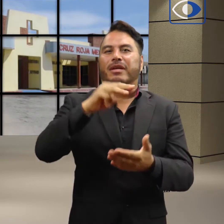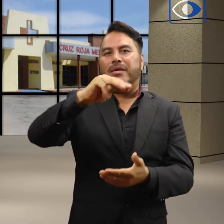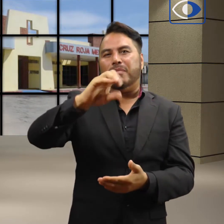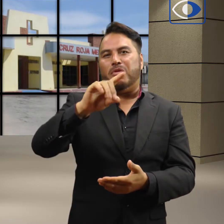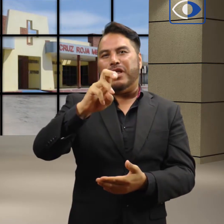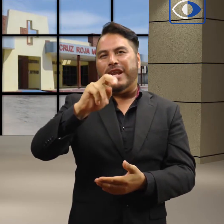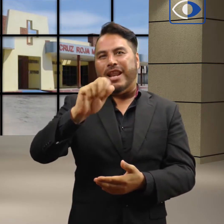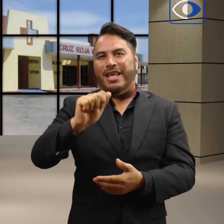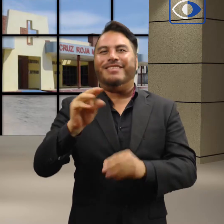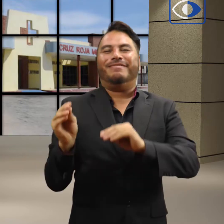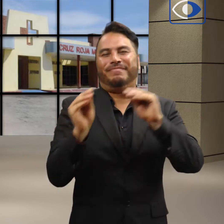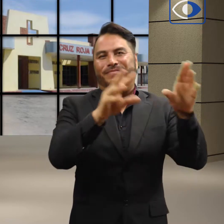Colonia Moderna.